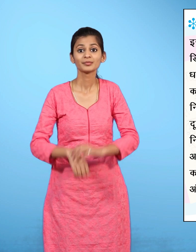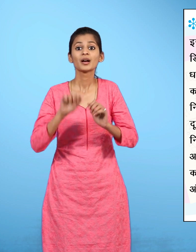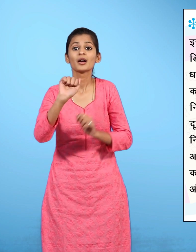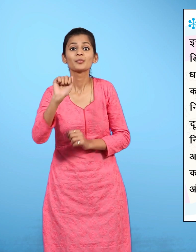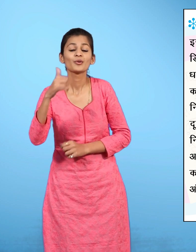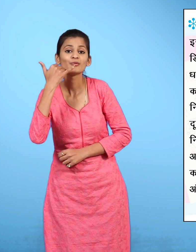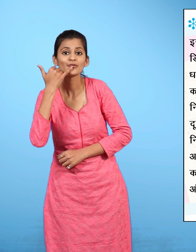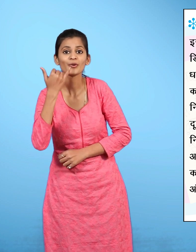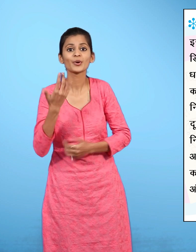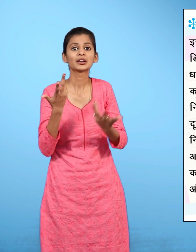अपना फोन बनाओ